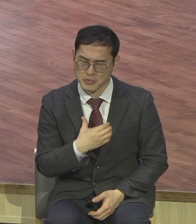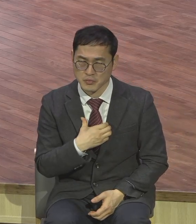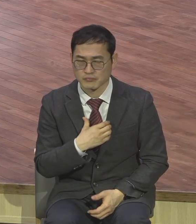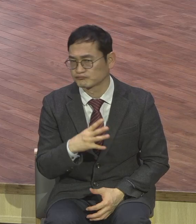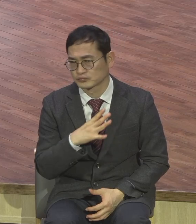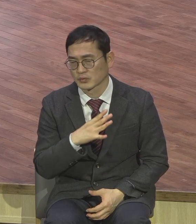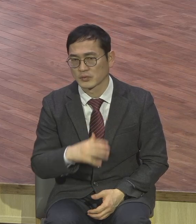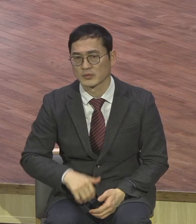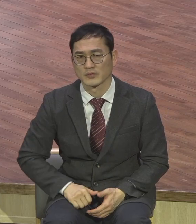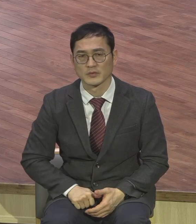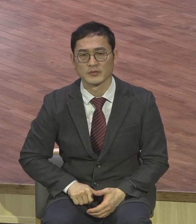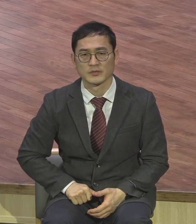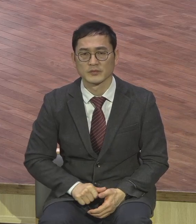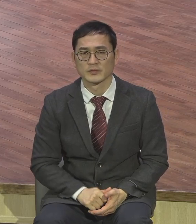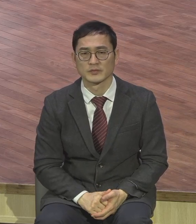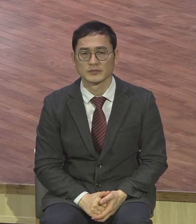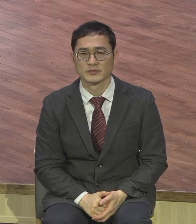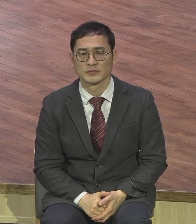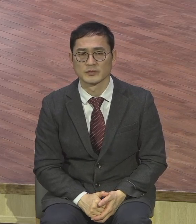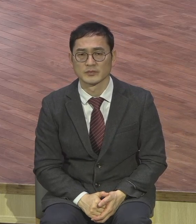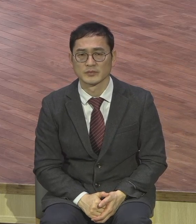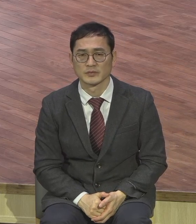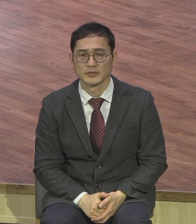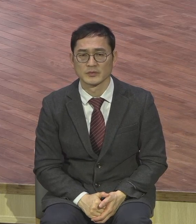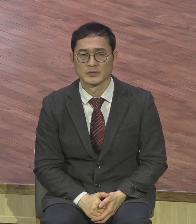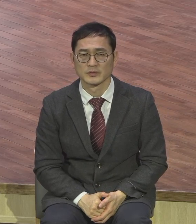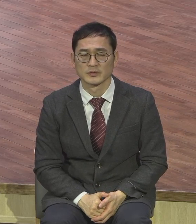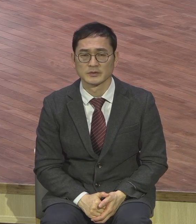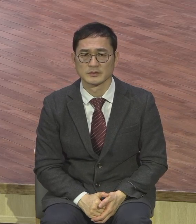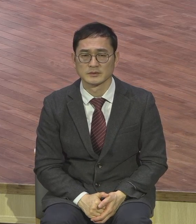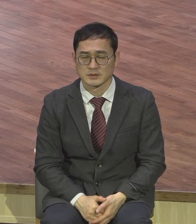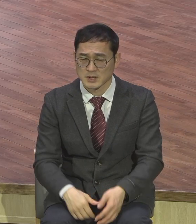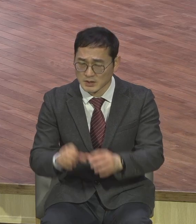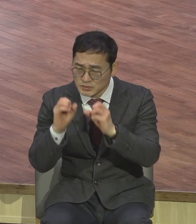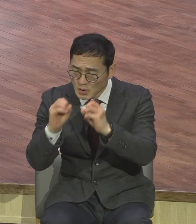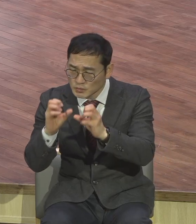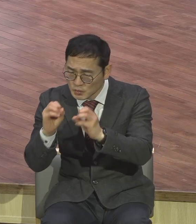부으시겠다는데 전도하겠다는데 선교하겠다는데 이런저런 이유를 해방을 놔